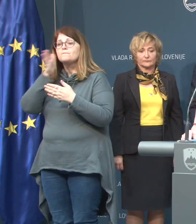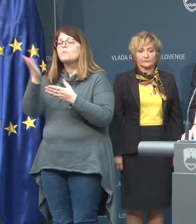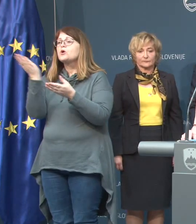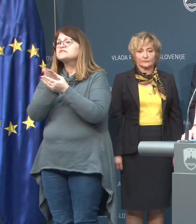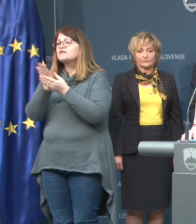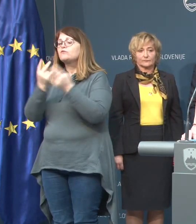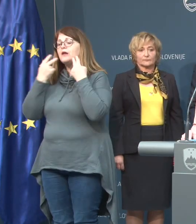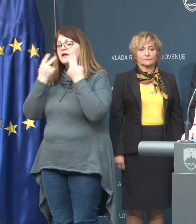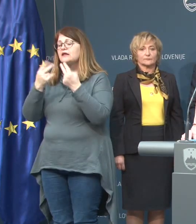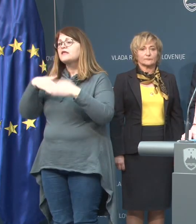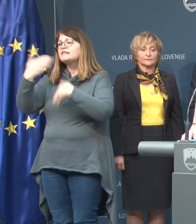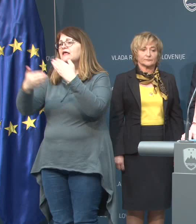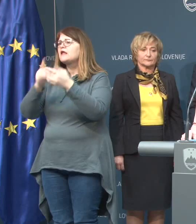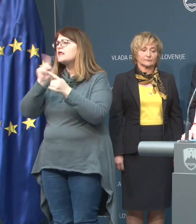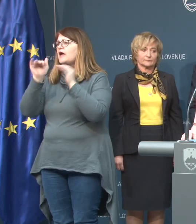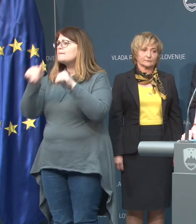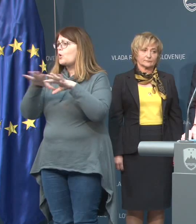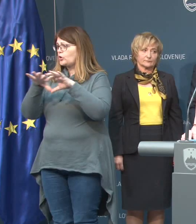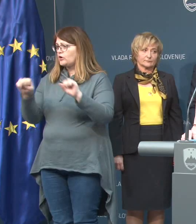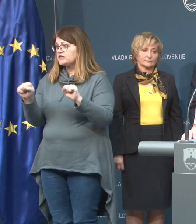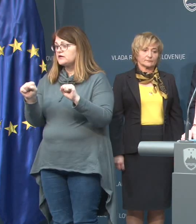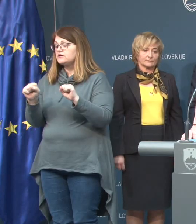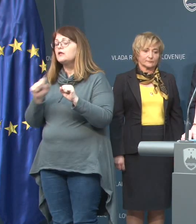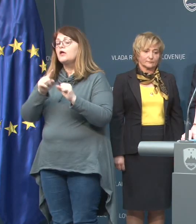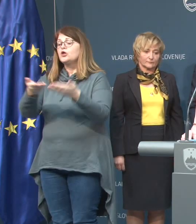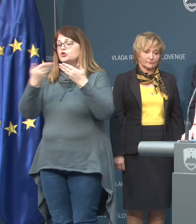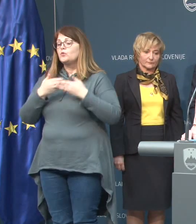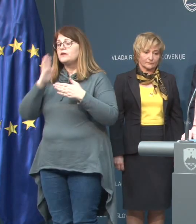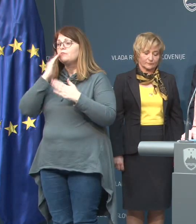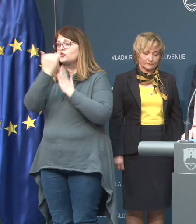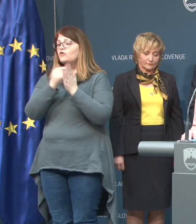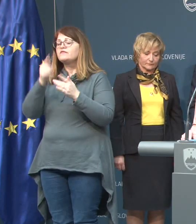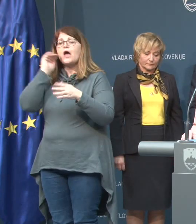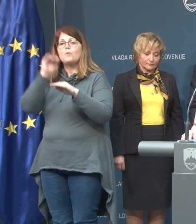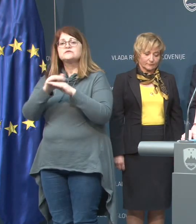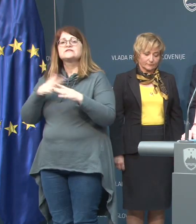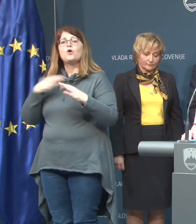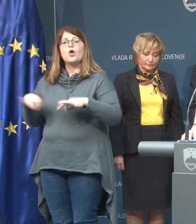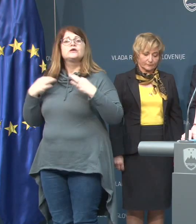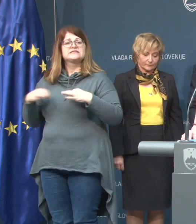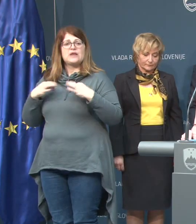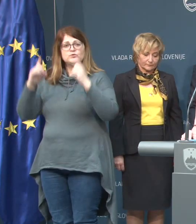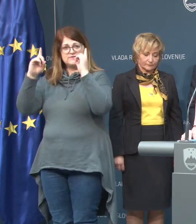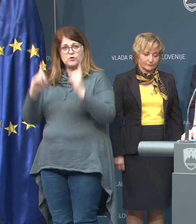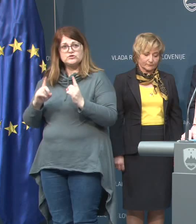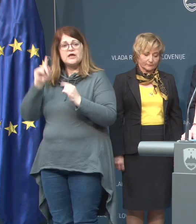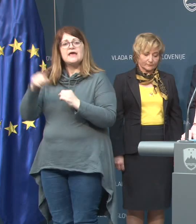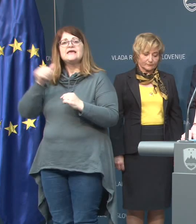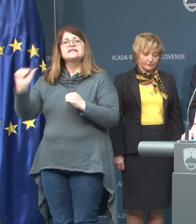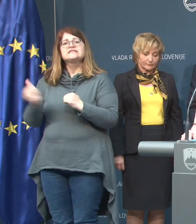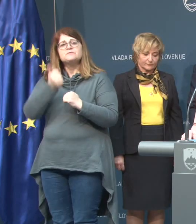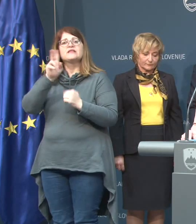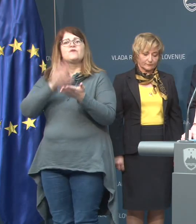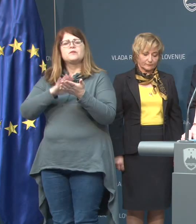svetovali glede na daljnih ukrepov in sicer bodo prejeli na potek, da opazujo svojo zdravstveno stanje in spet v